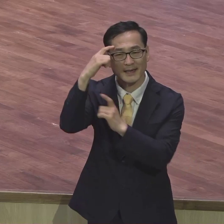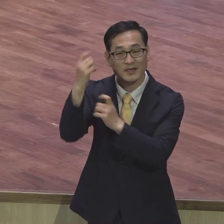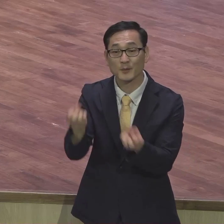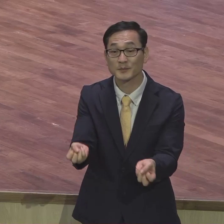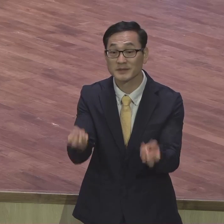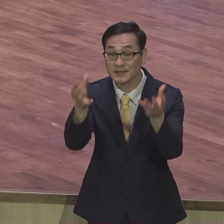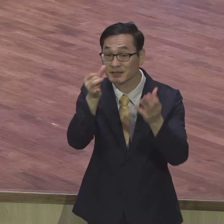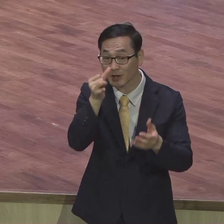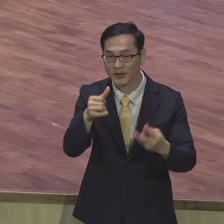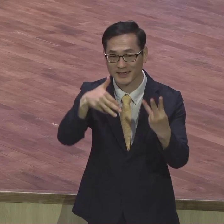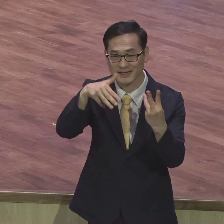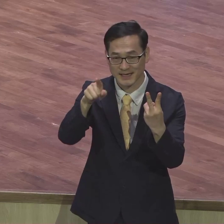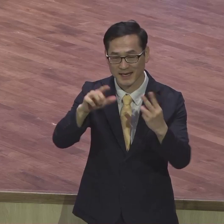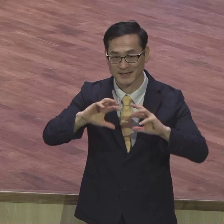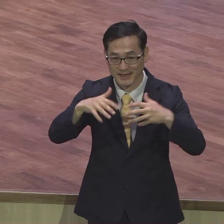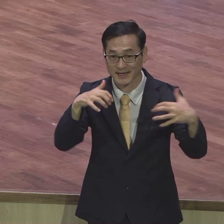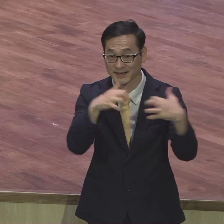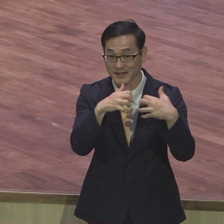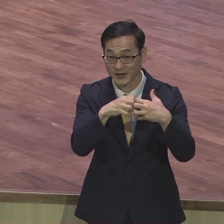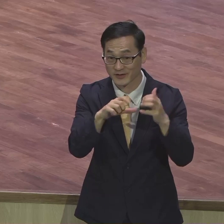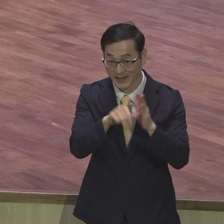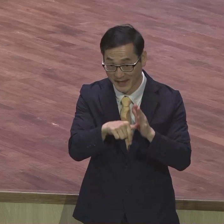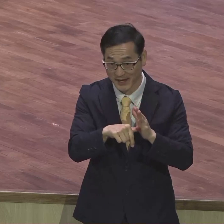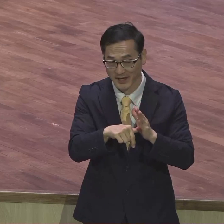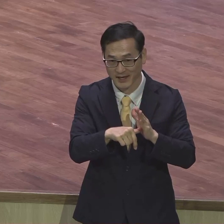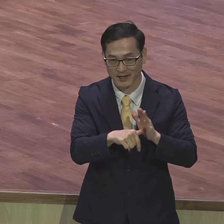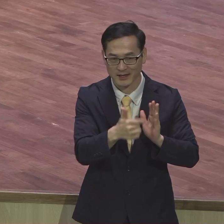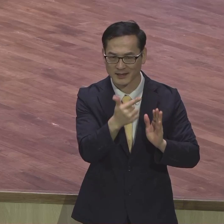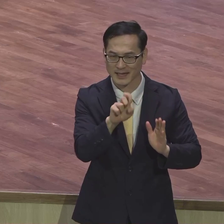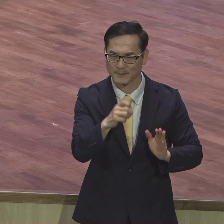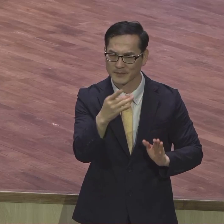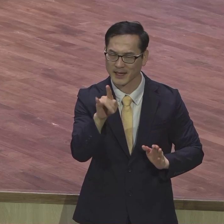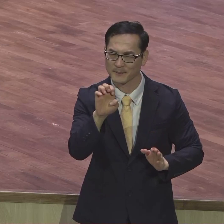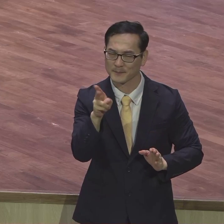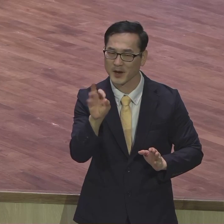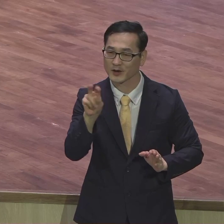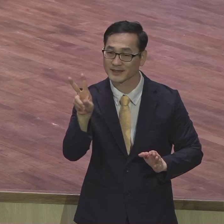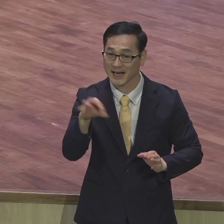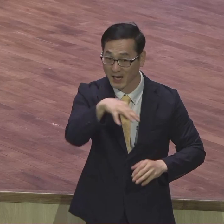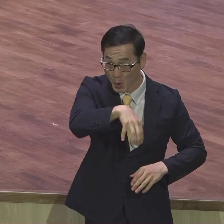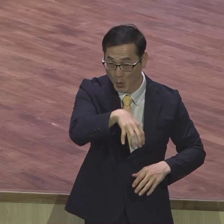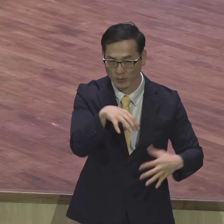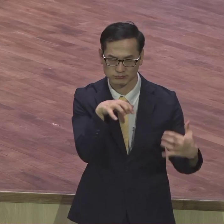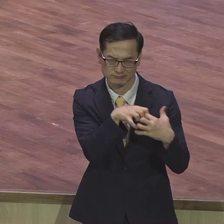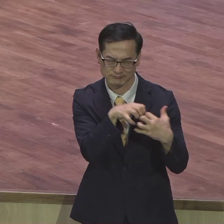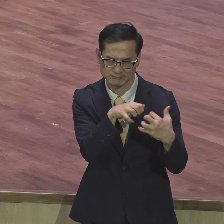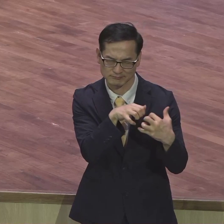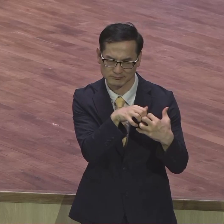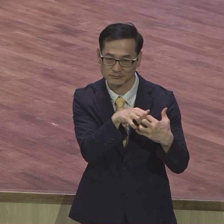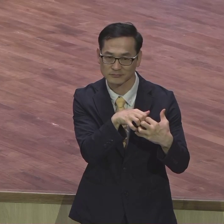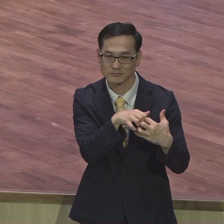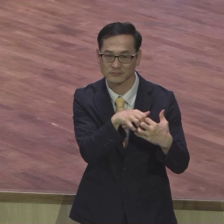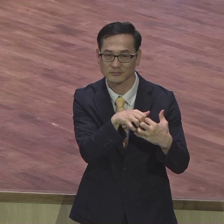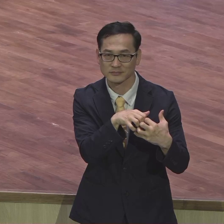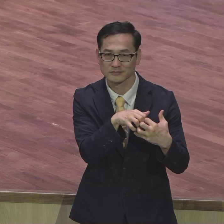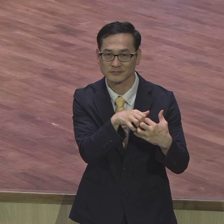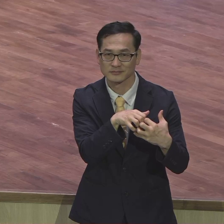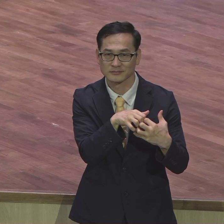대전 때 남태평양 공격을 많이 그렇게 선정을 하면서 피해를